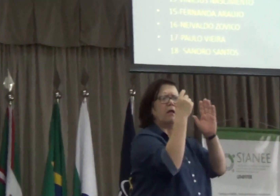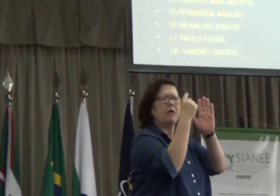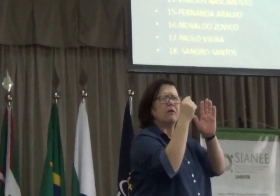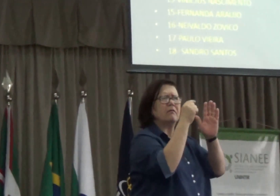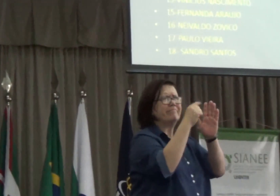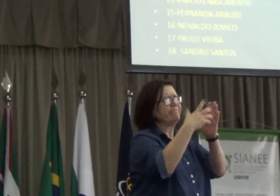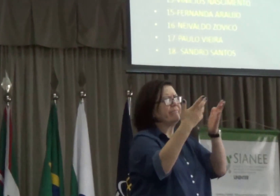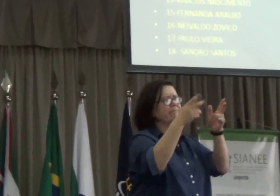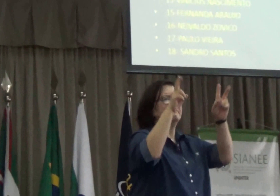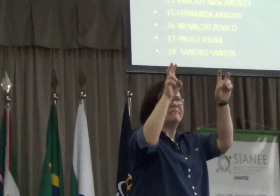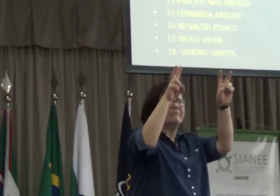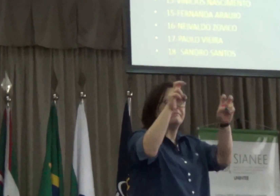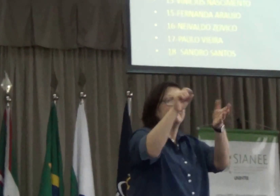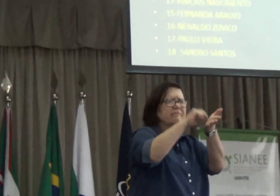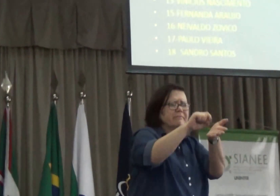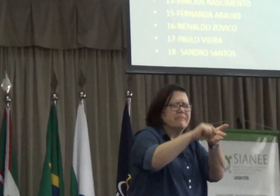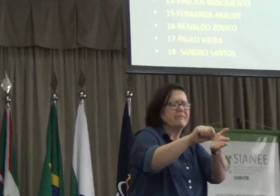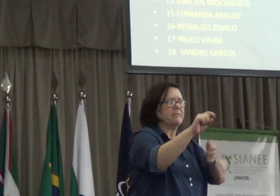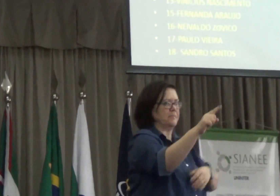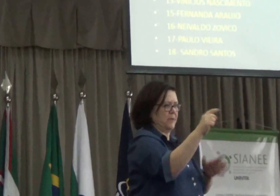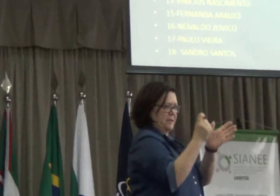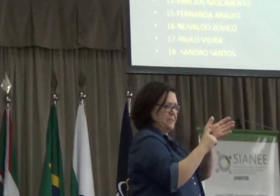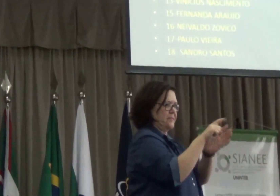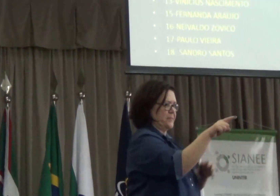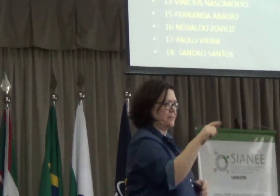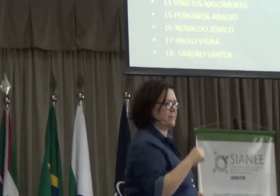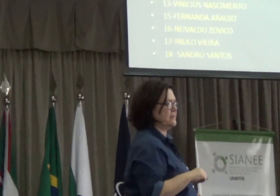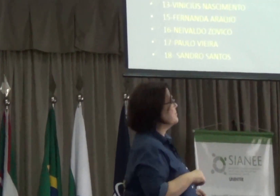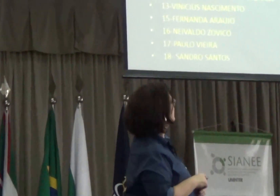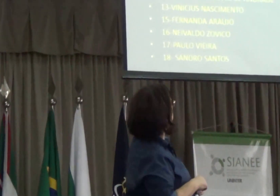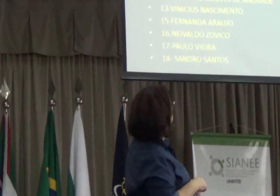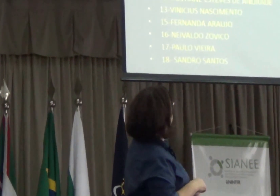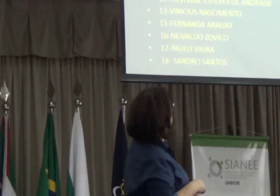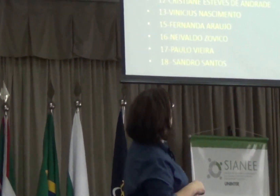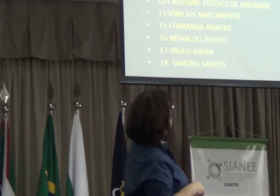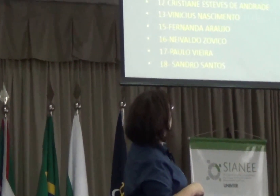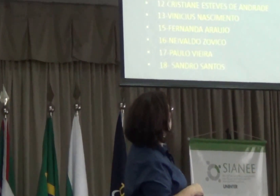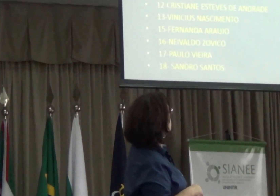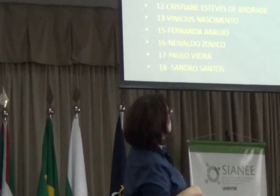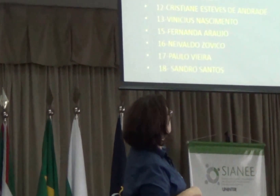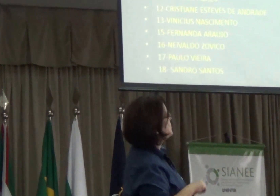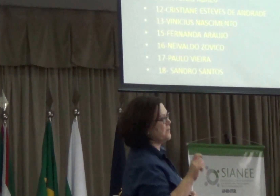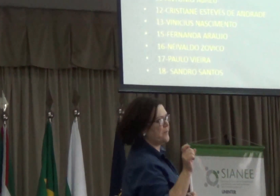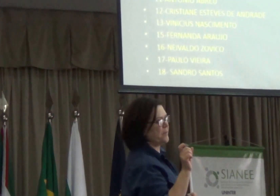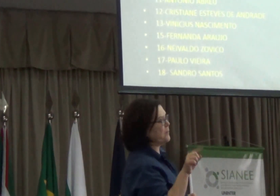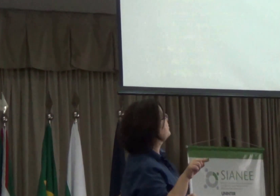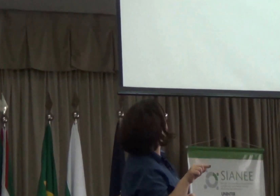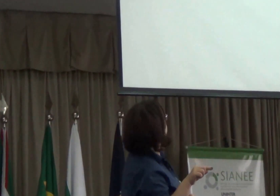mostraram essas pesquisas, né? São diferentes temas, vamos ver o próximo slide.